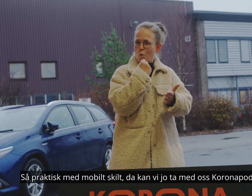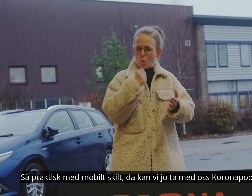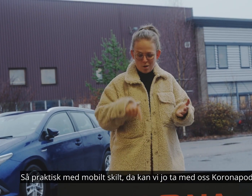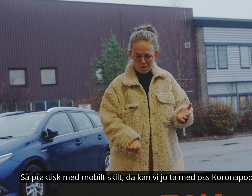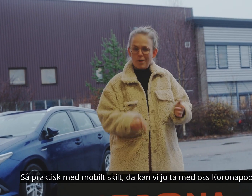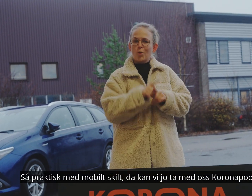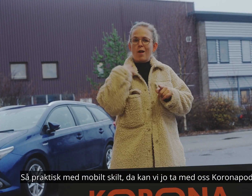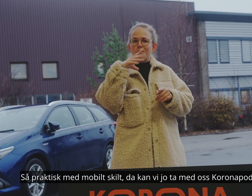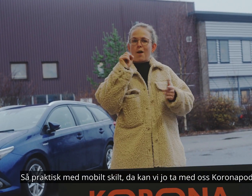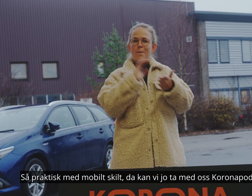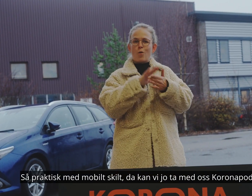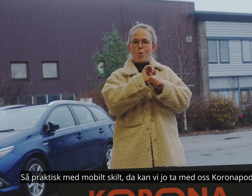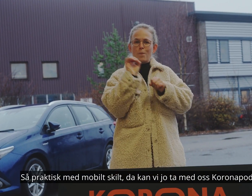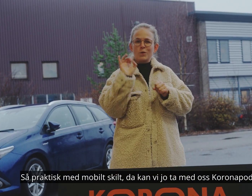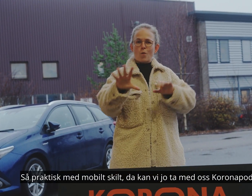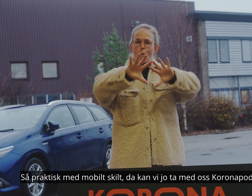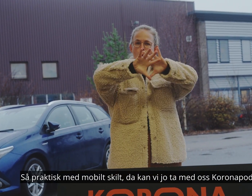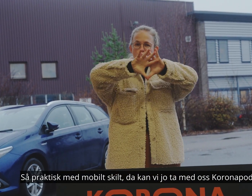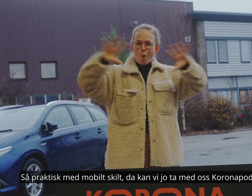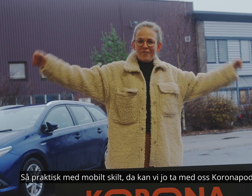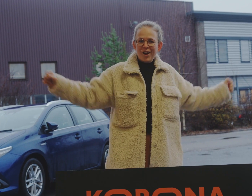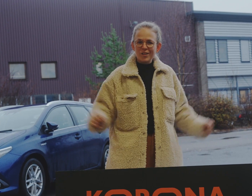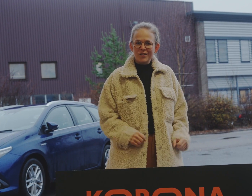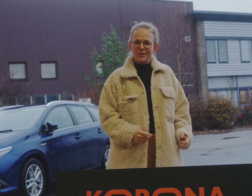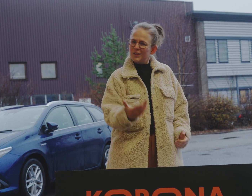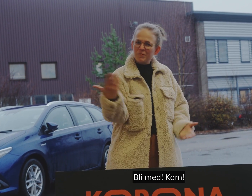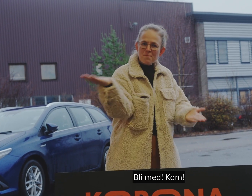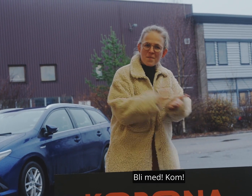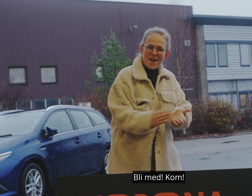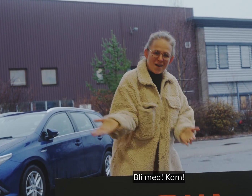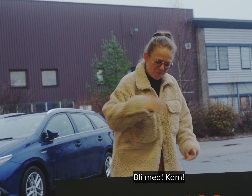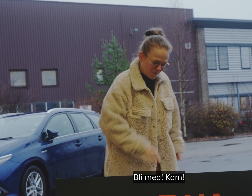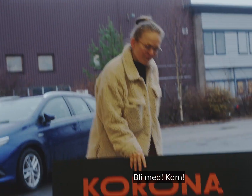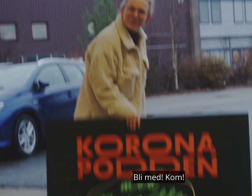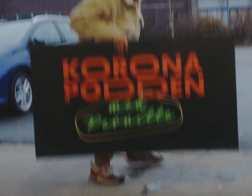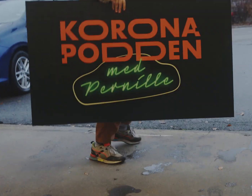Så praktisk med mobilt skilt. Da kan vi jo ta med oss koronapodden overalt. Bli med! Kom!